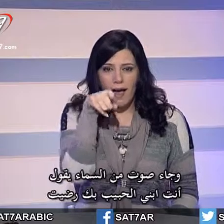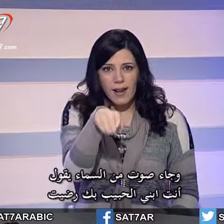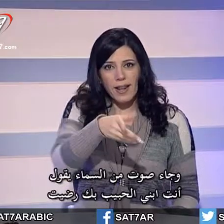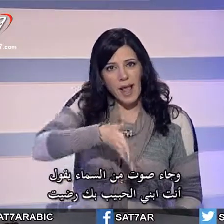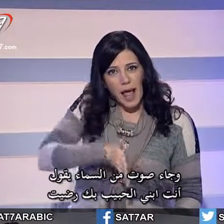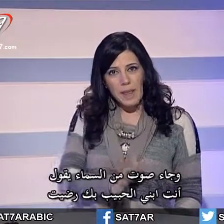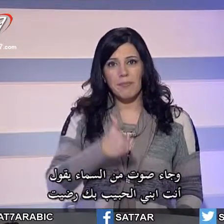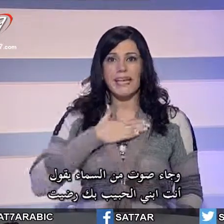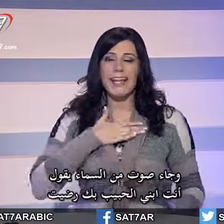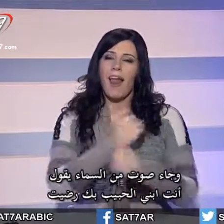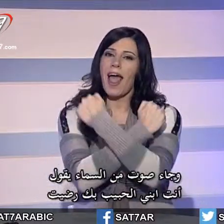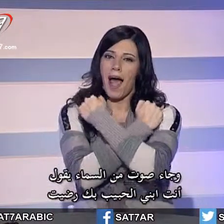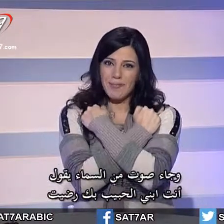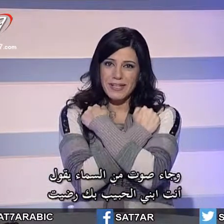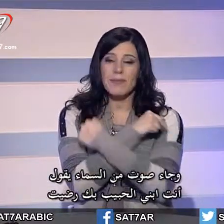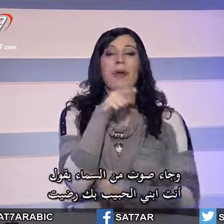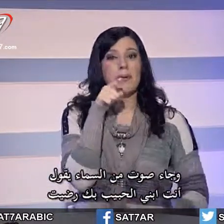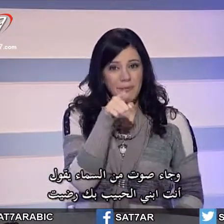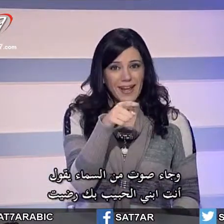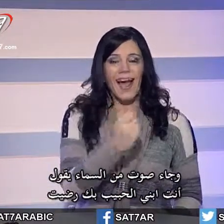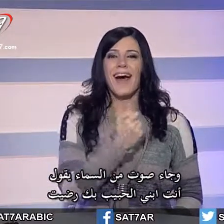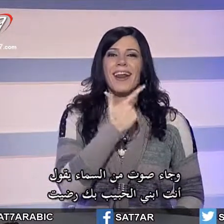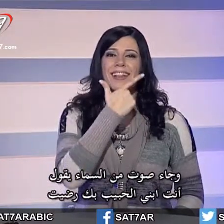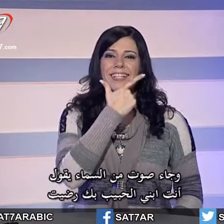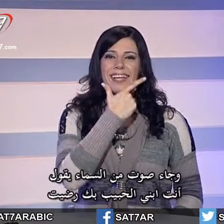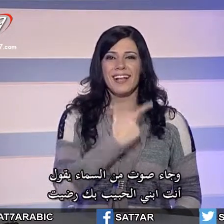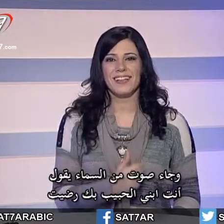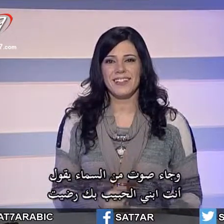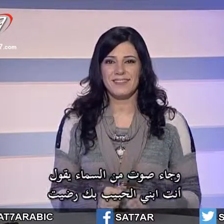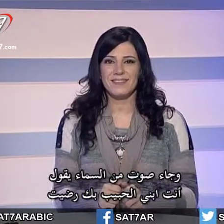الحبيب بك رضيت موسيقى